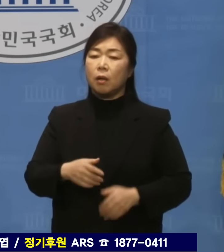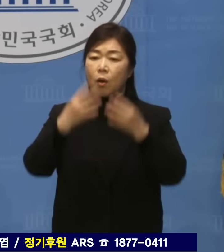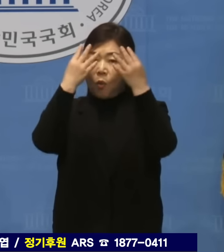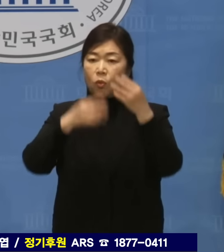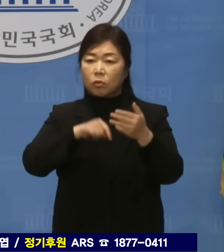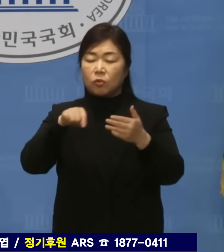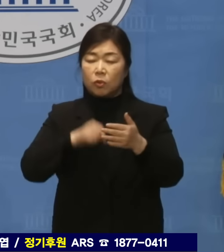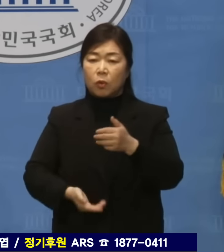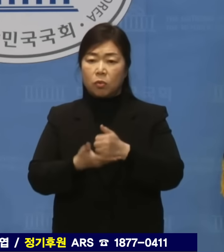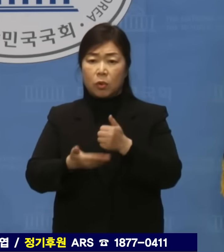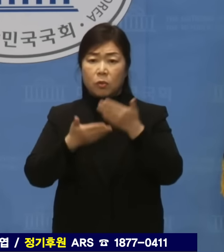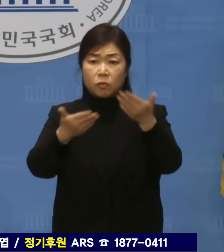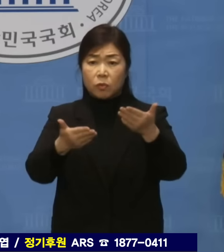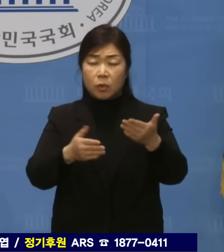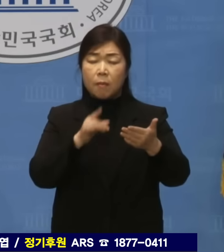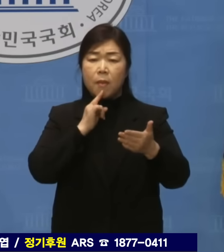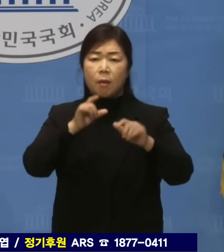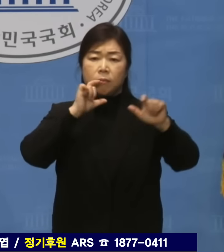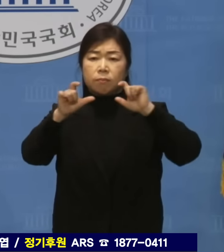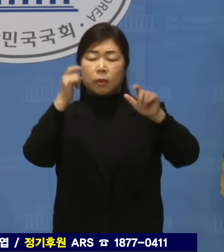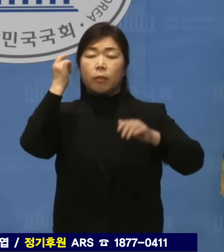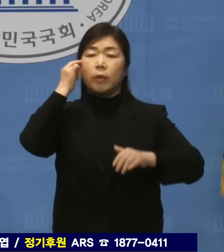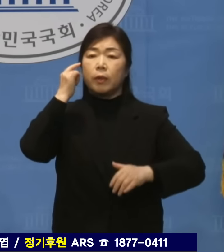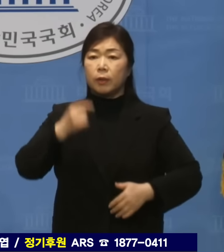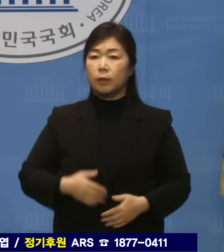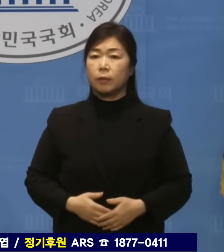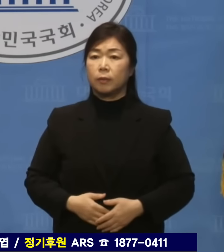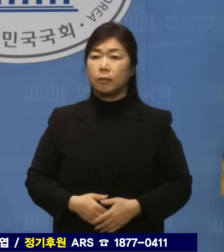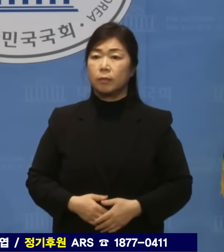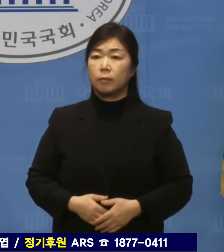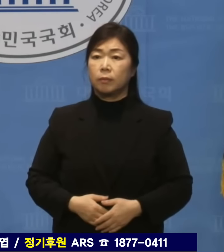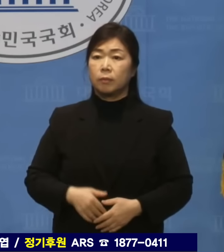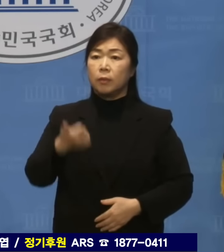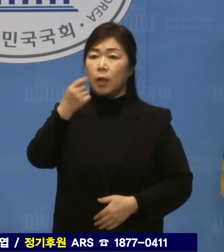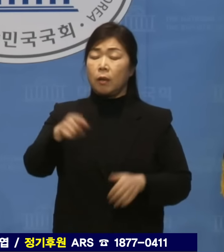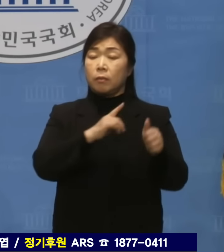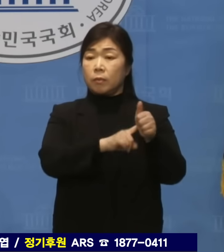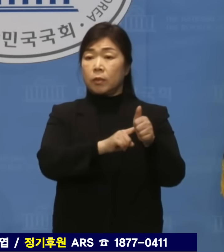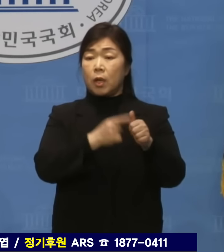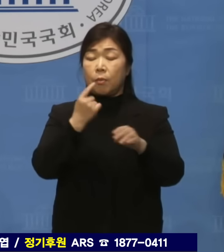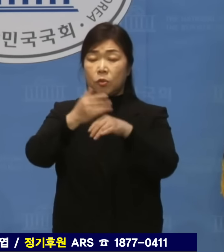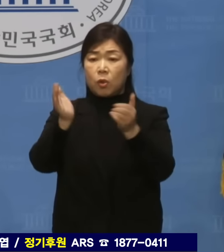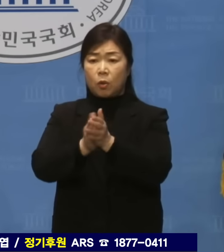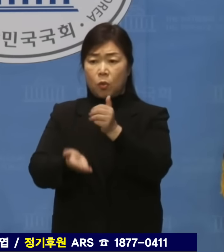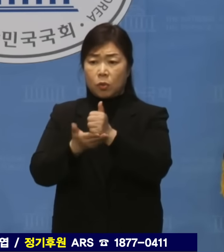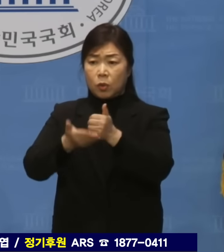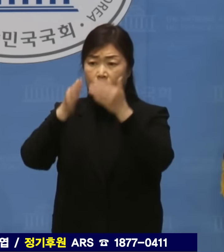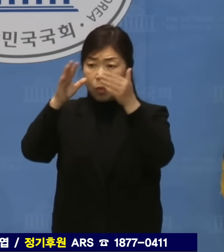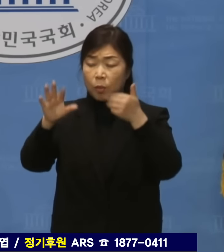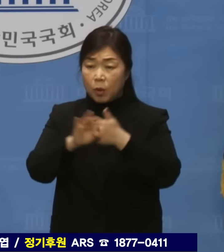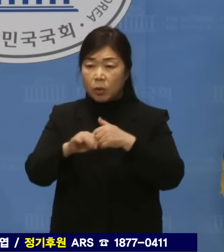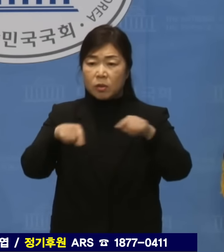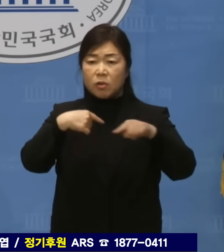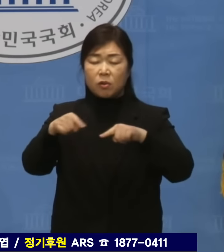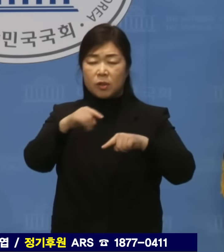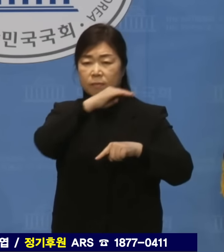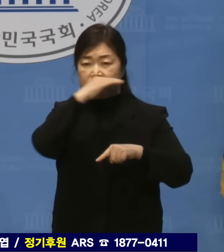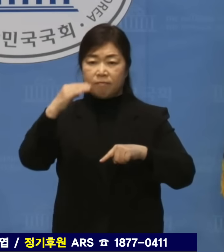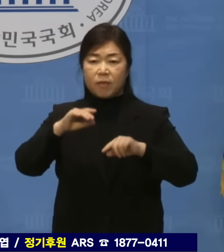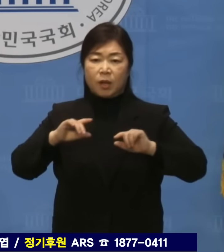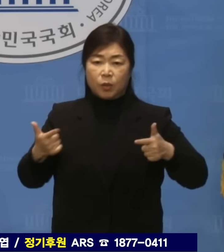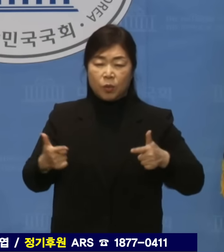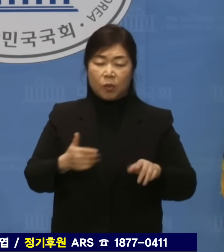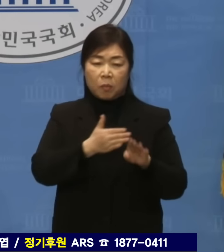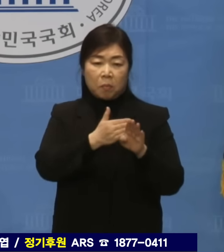사실을 유포합니까? 한동훈 위원장은 민주당 공천을 보며 정식 라인 무시하고 비선